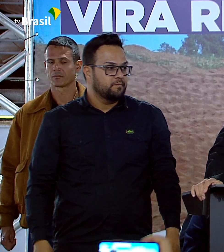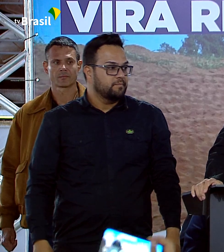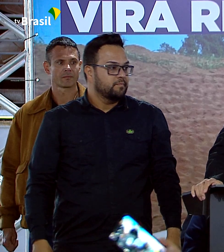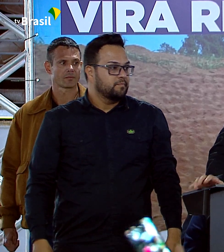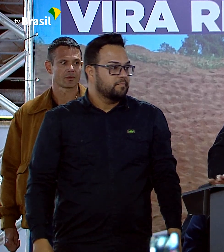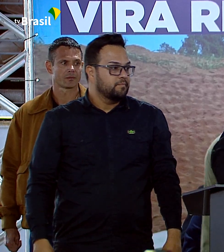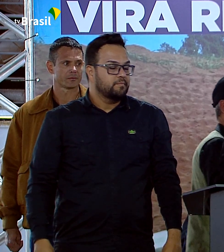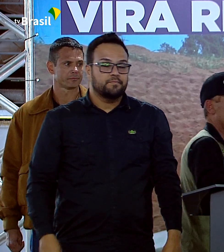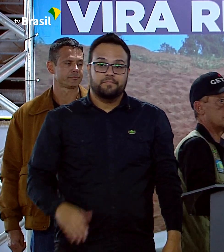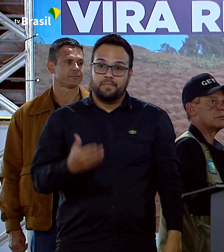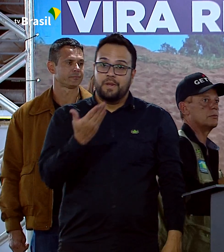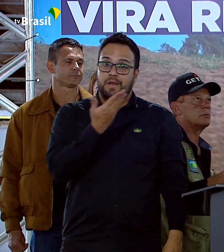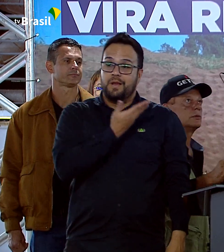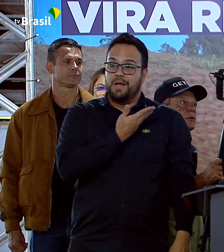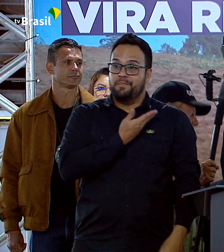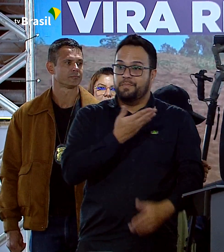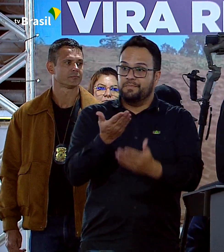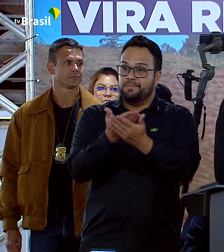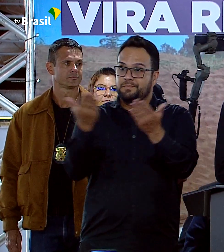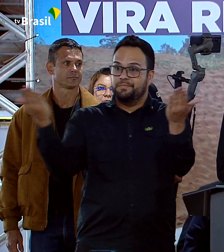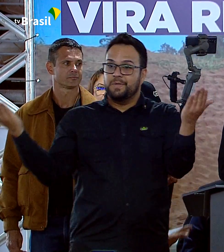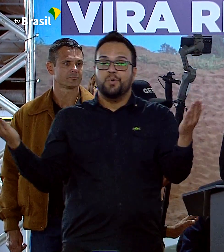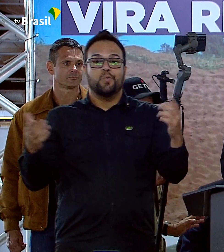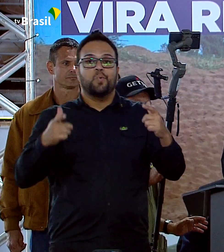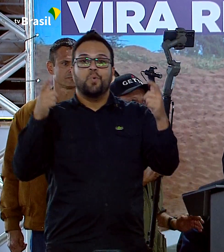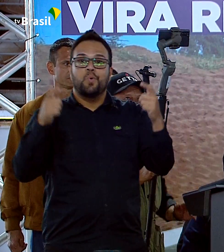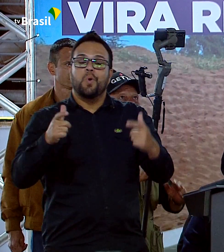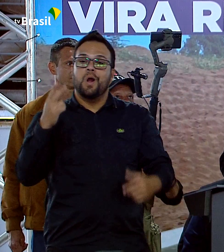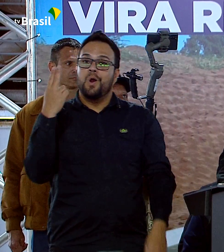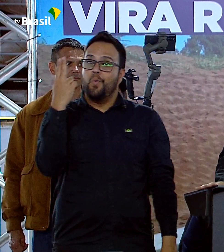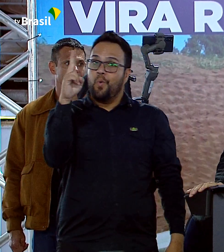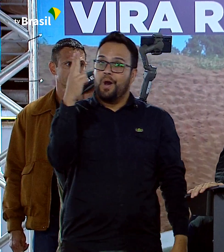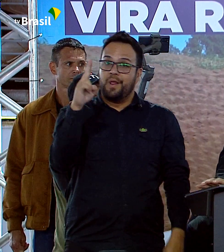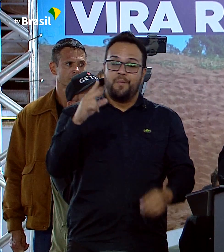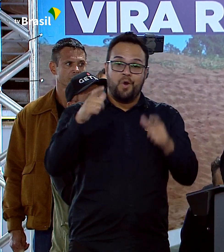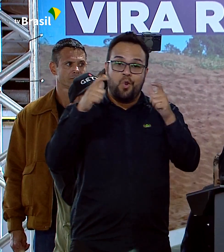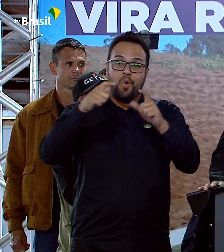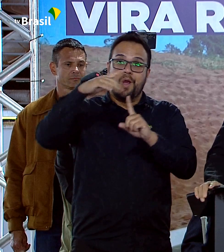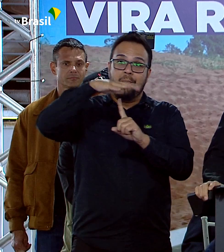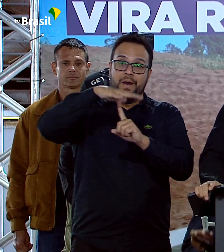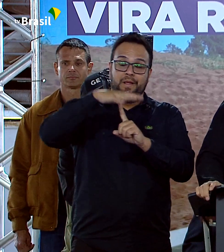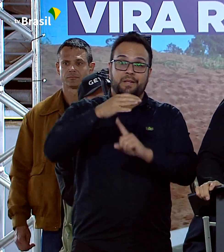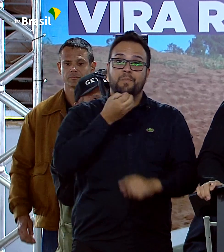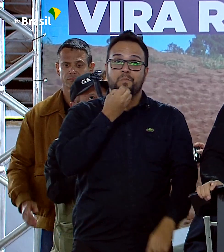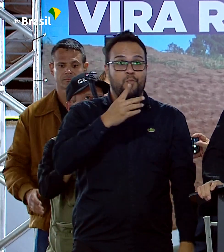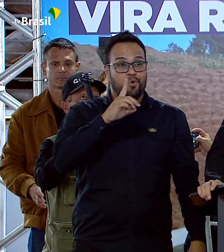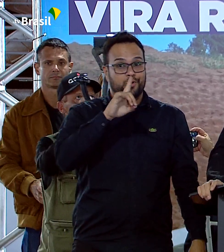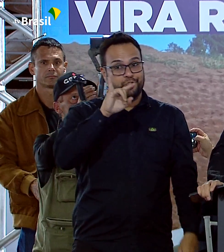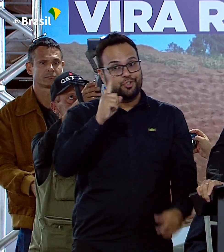Amigos de Moayama, do Paraná, bom dia a todos.